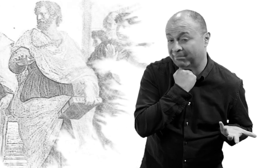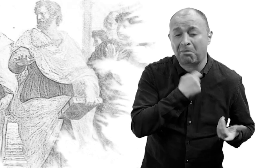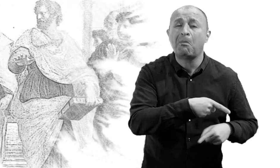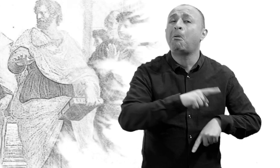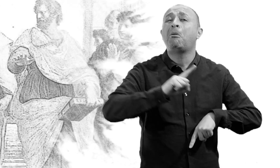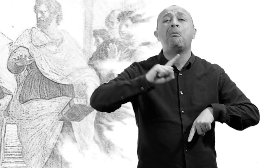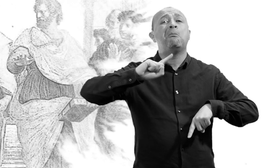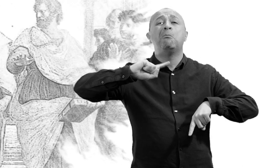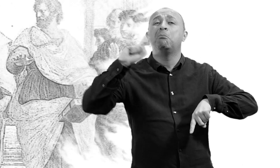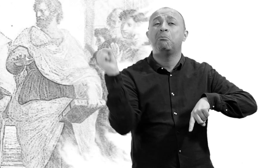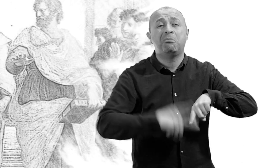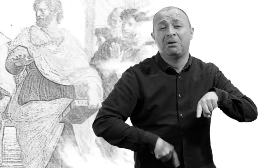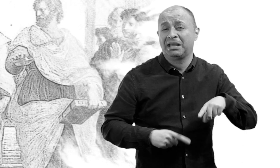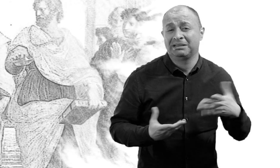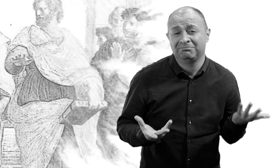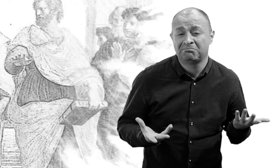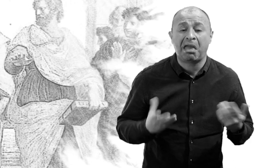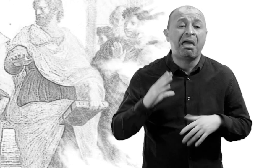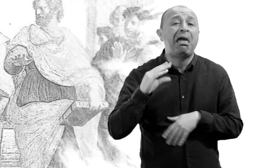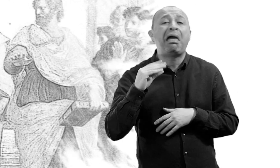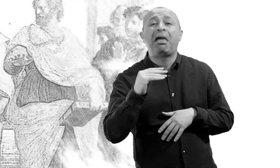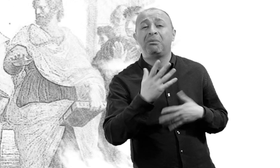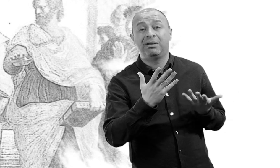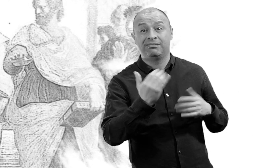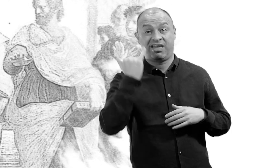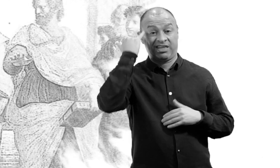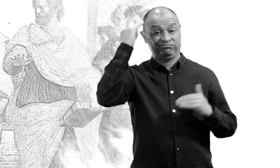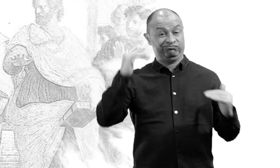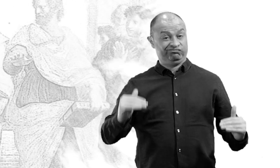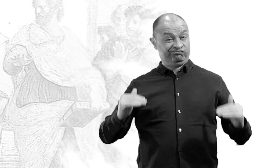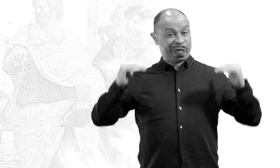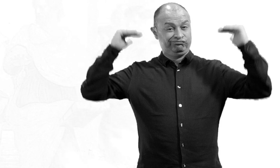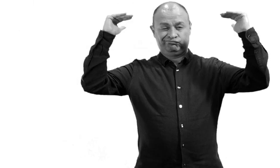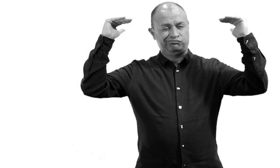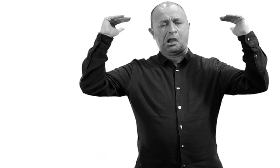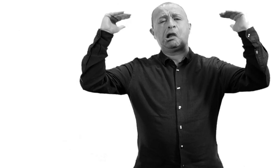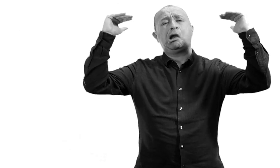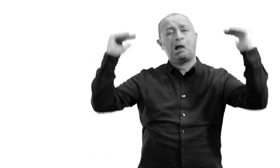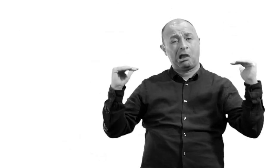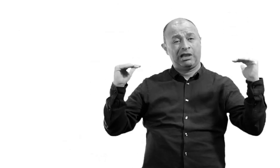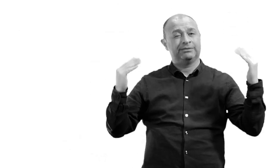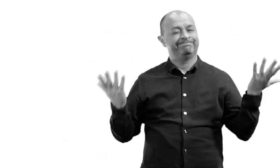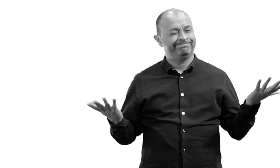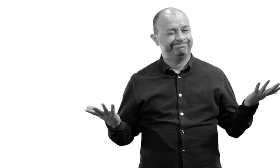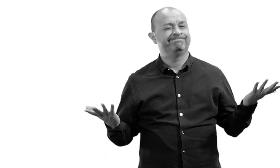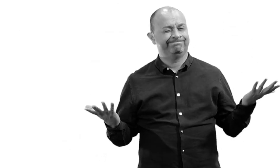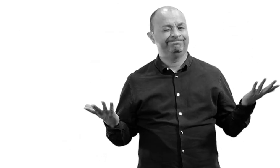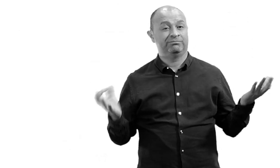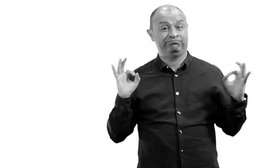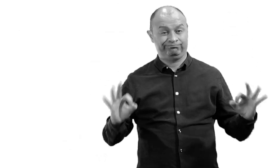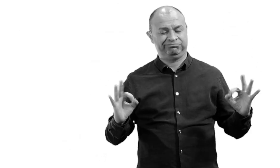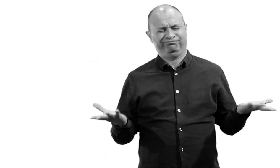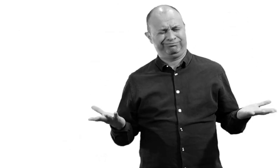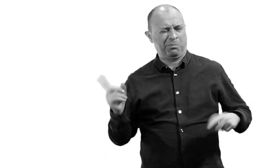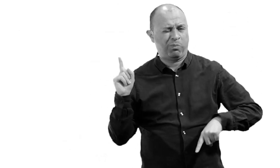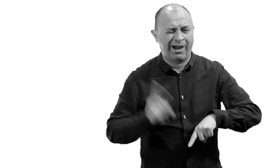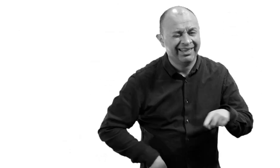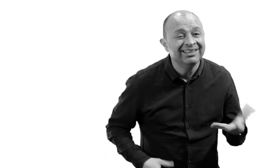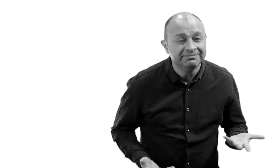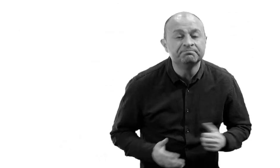incapacitados para hablar y para elevarse a las ideas abstractas y morales. Surgen contraposiciones que aportaron